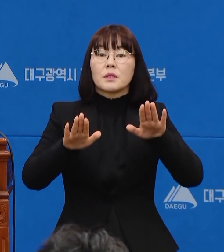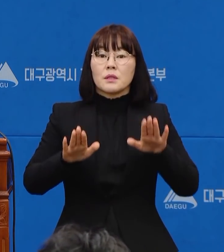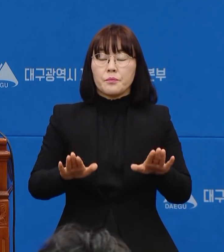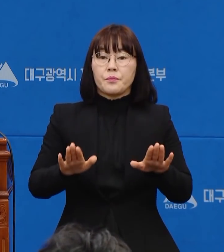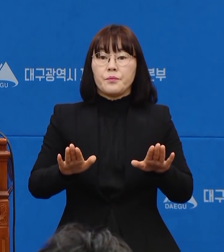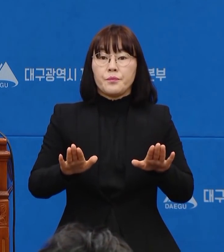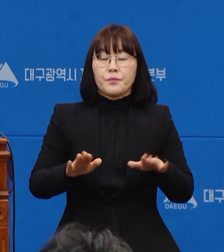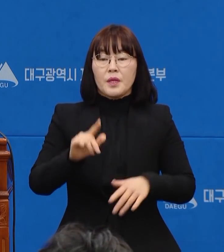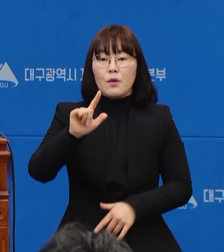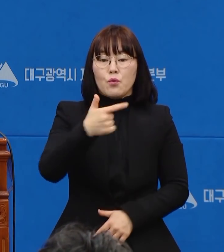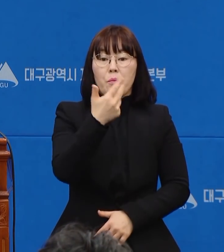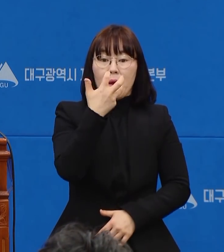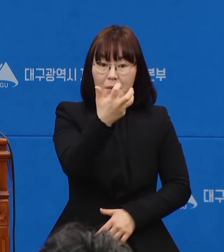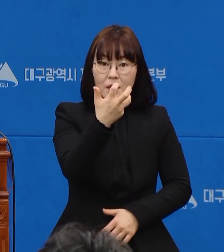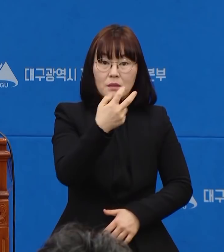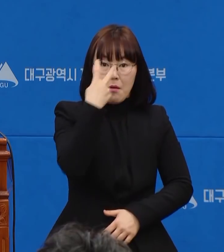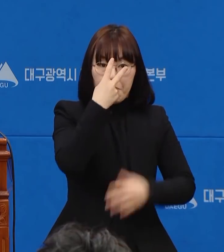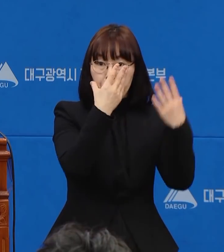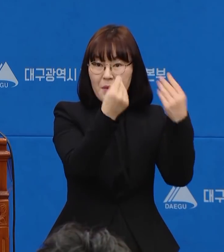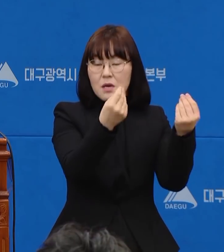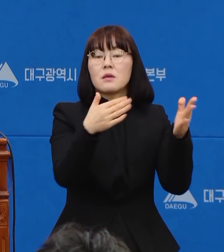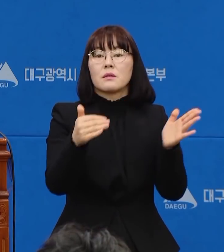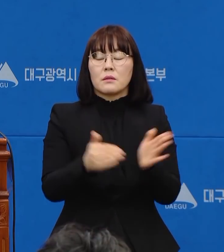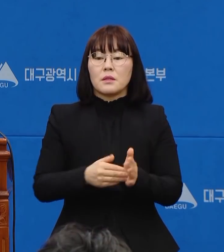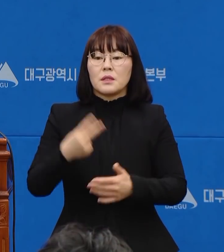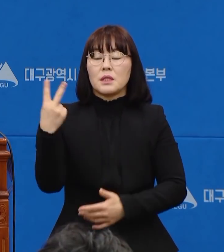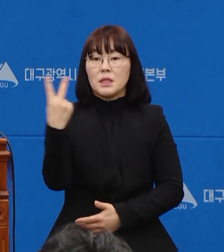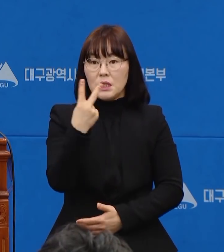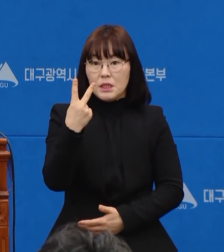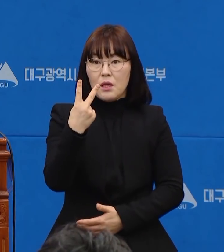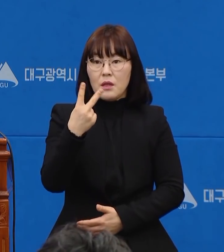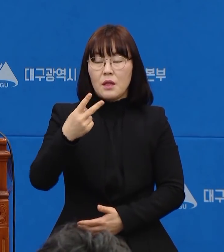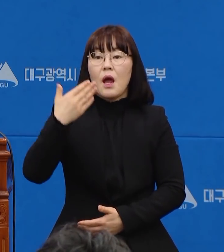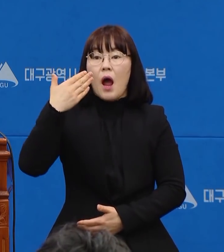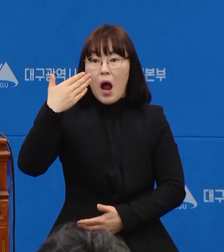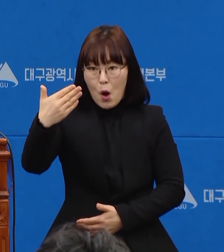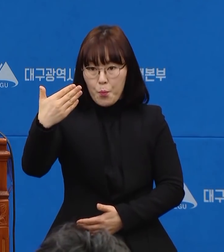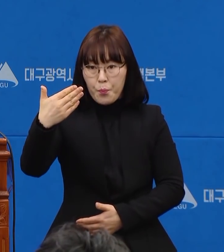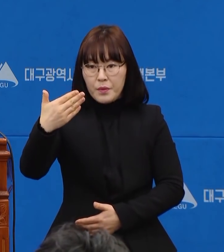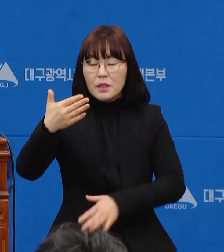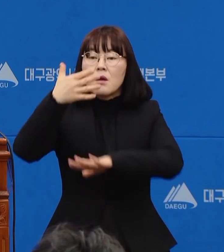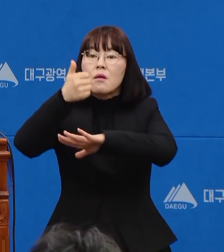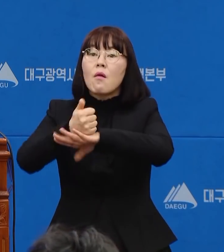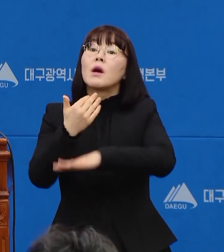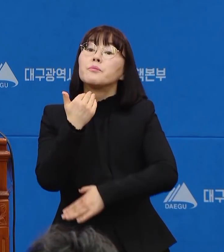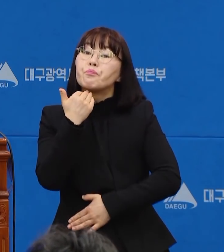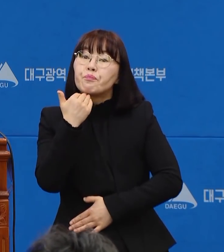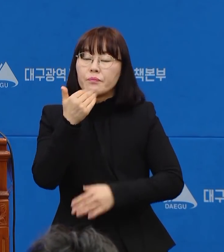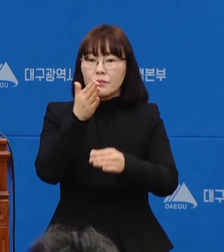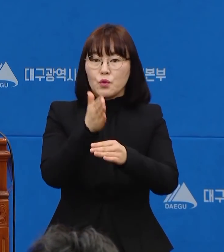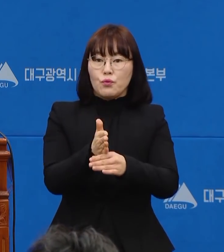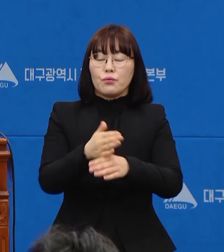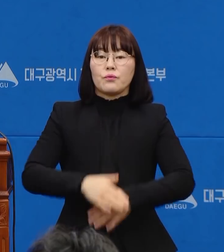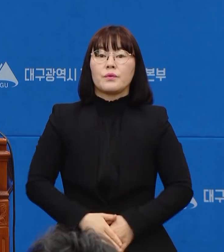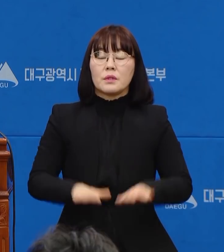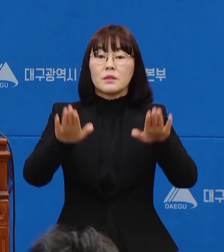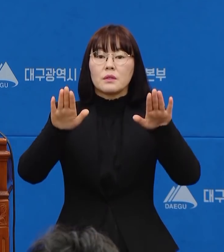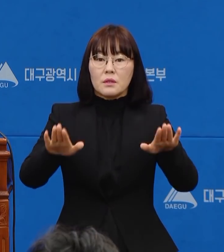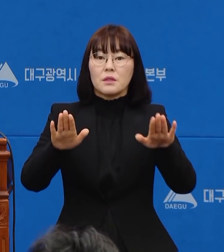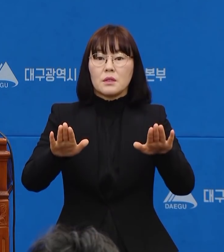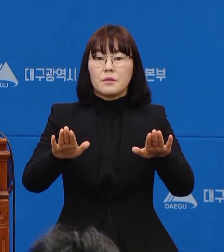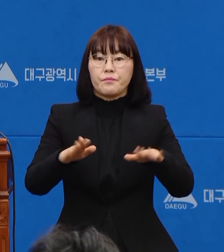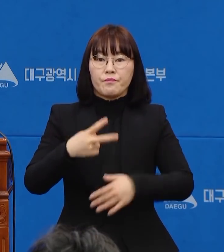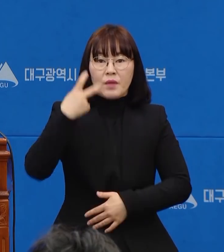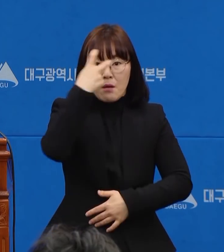680건이 완료되었고 2,009건은 결과를 기다리고 있습니다. 지금까지